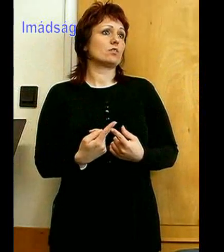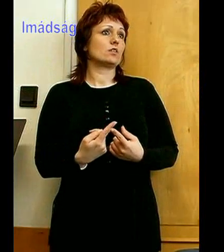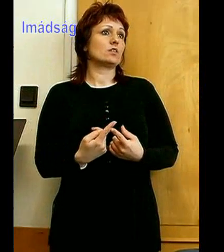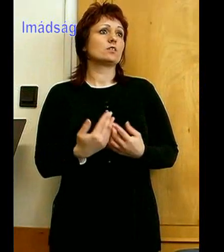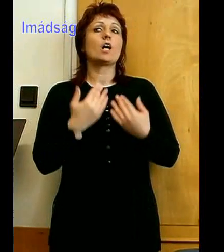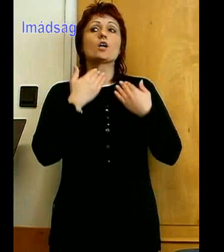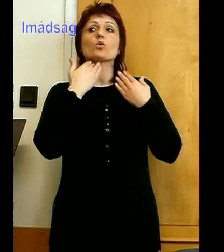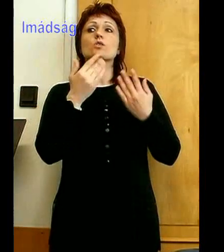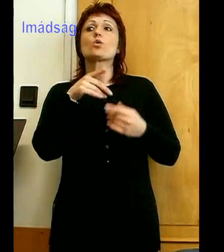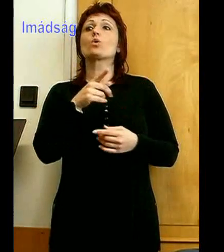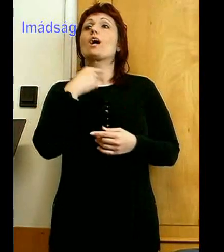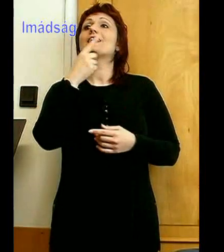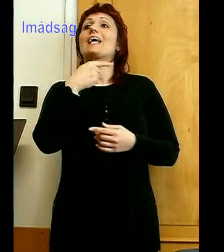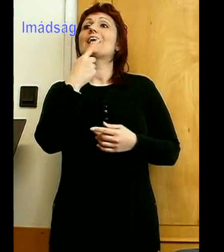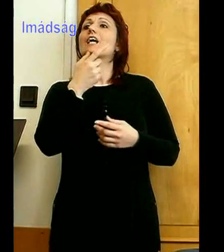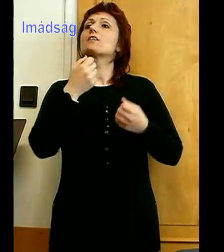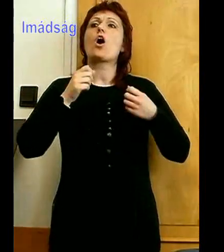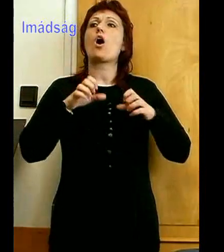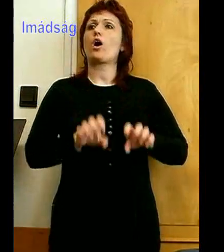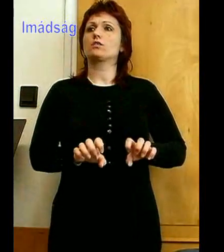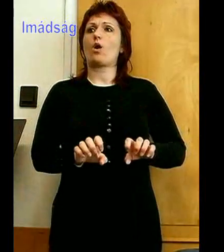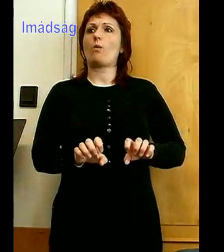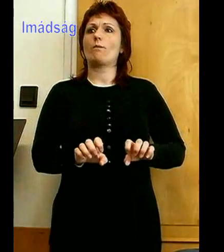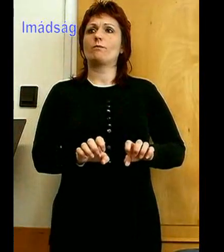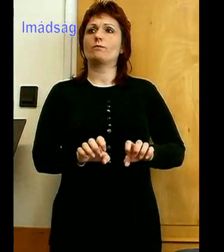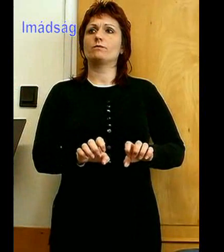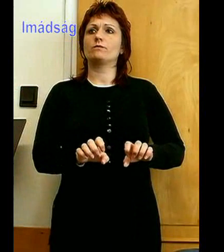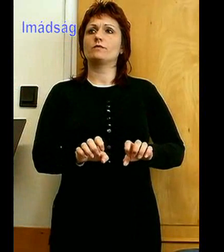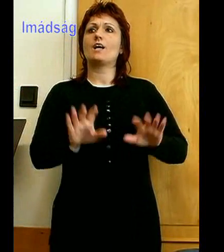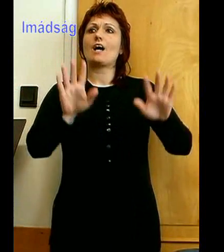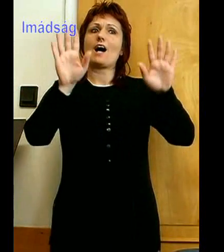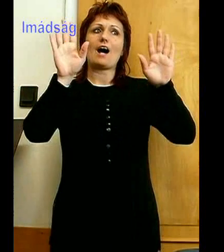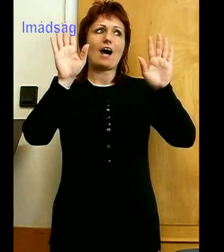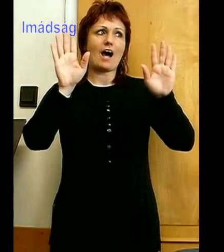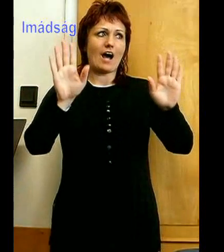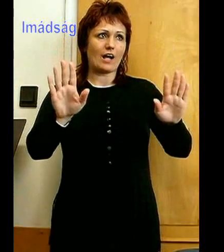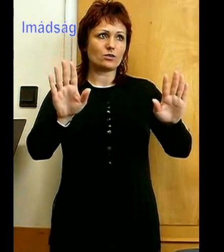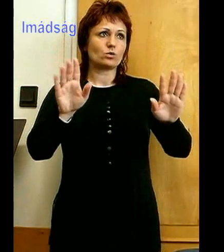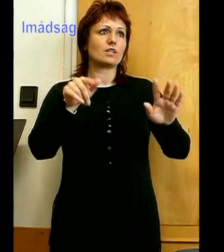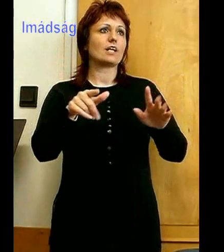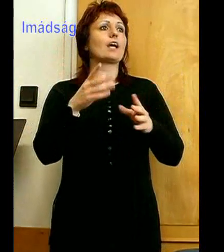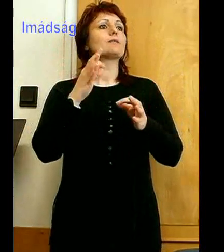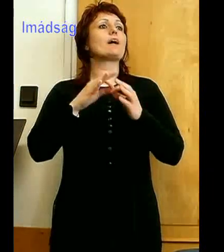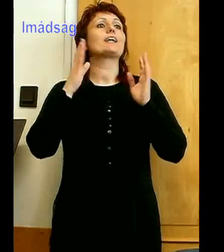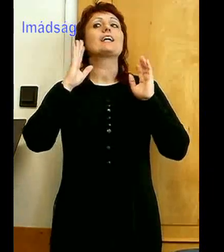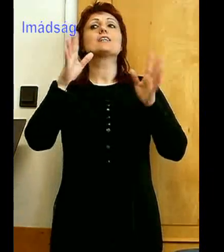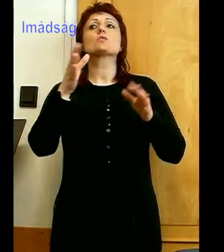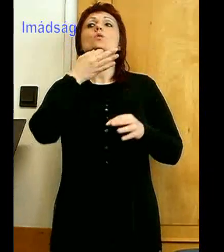hatalóz. Áldunk téged, mert hisszük, szavattal tehentetted ezt a világot.